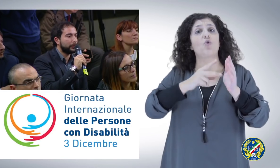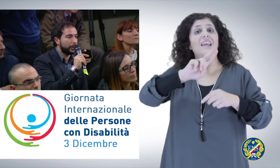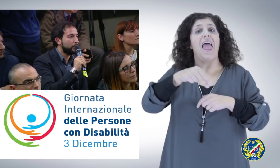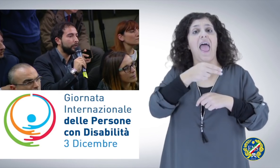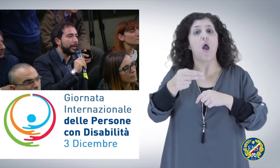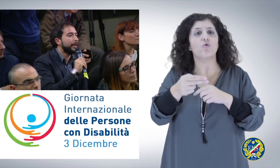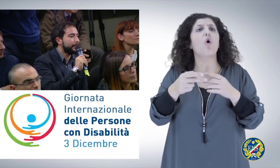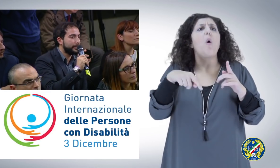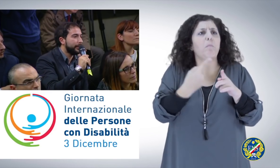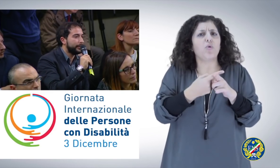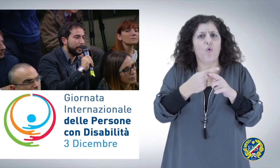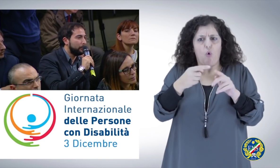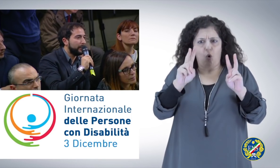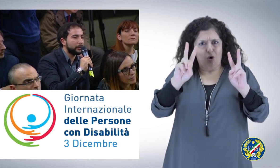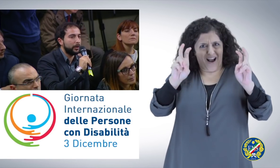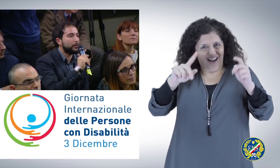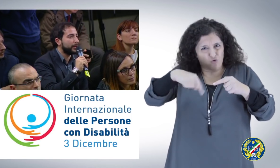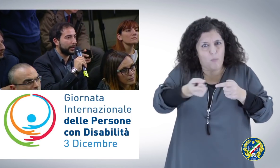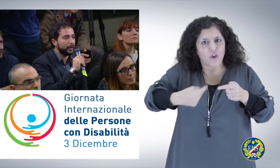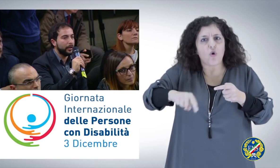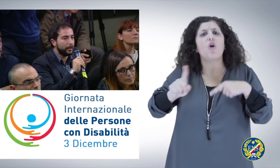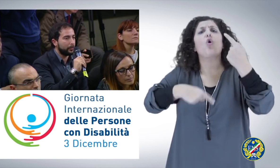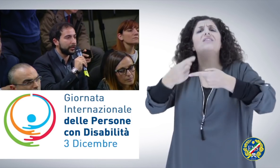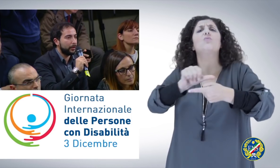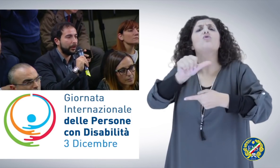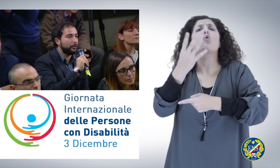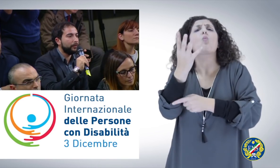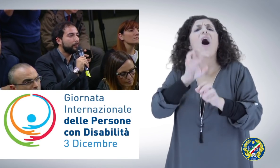quattro regioni. e se sì, se è previsto qualcosa anche nella prossima manovra.